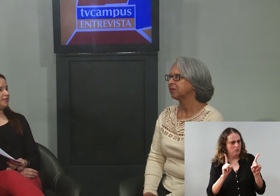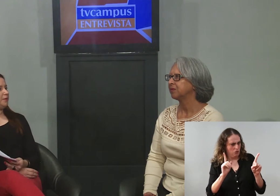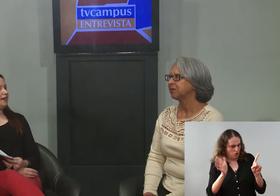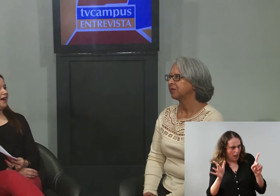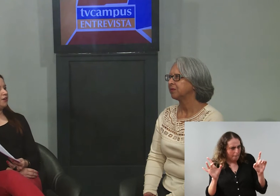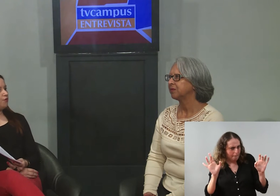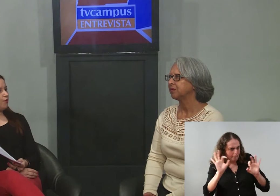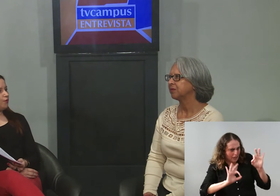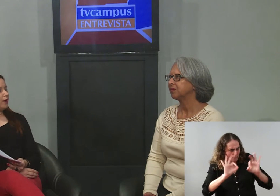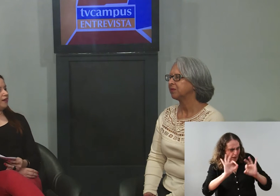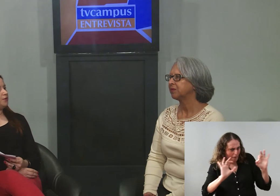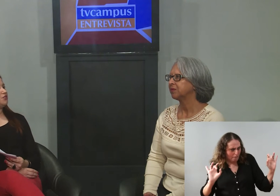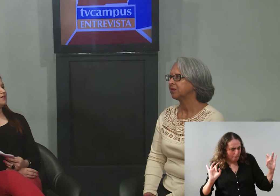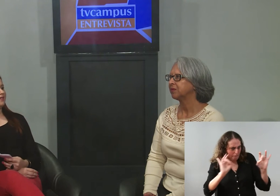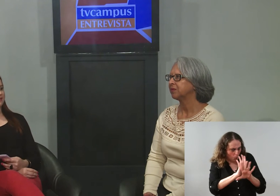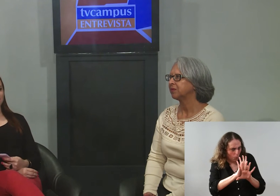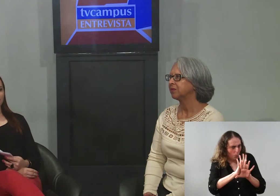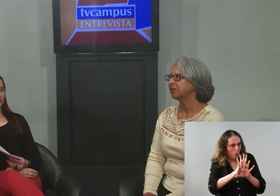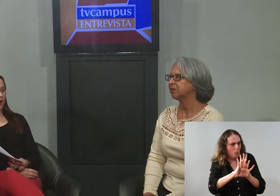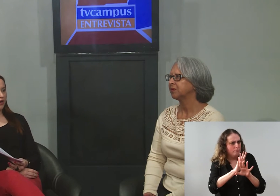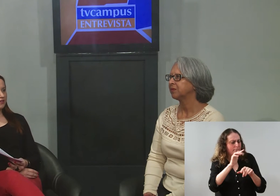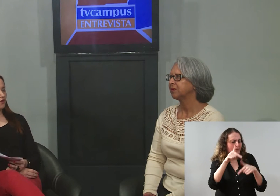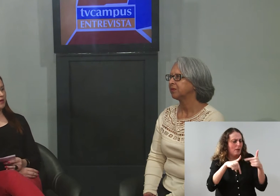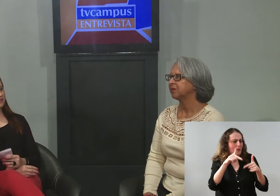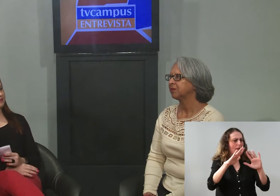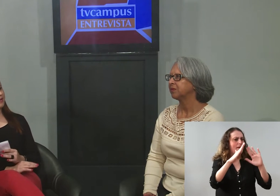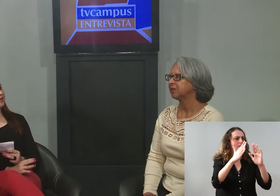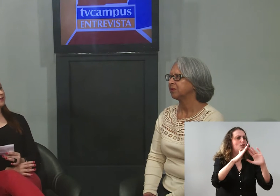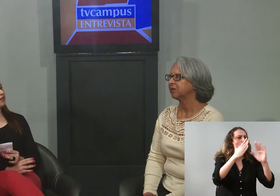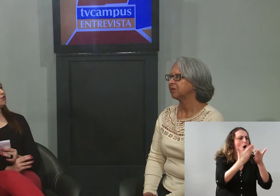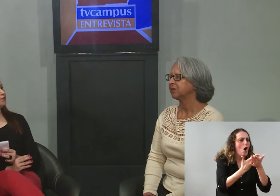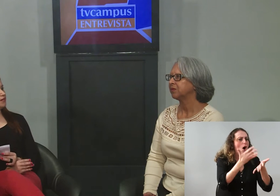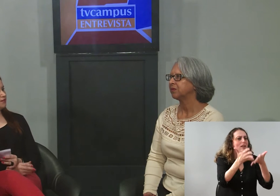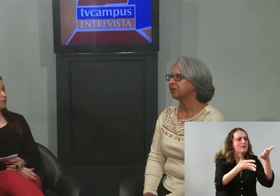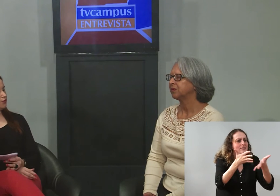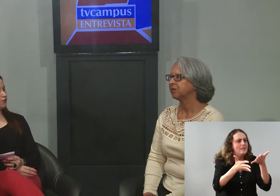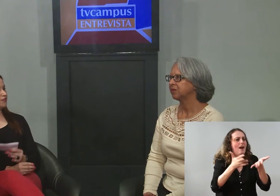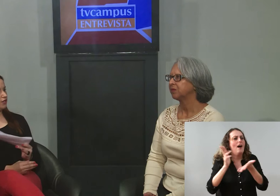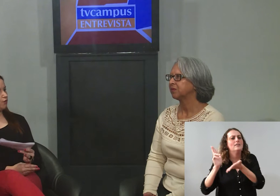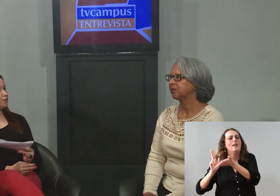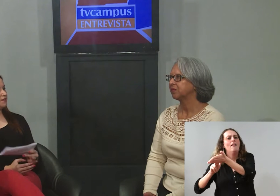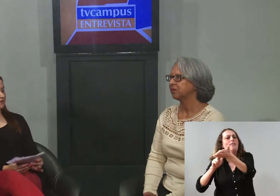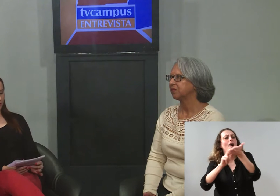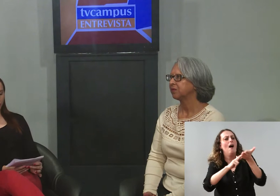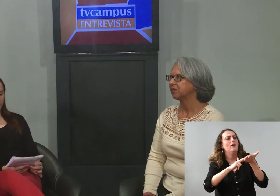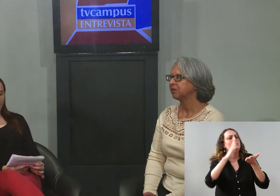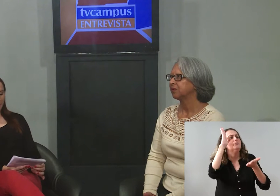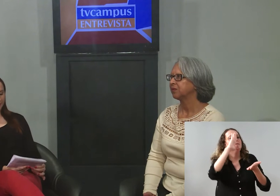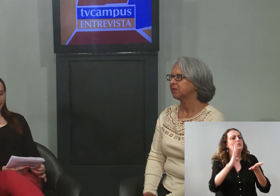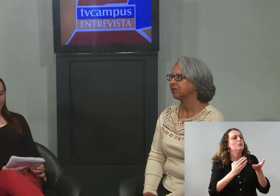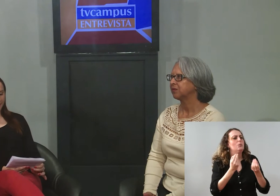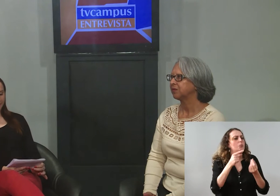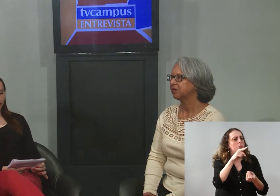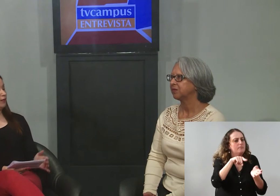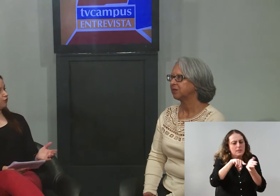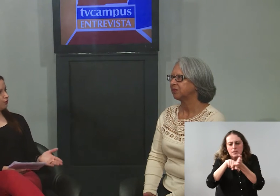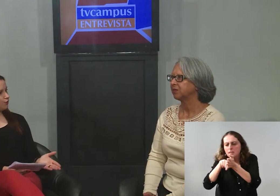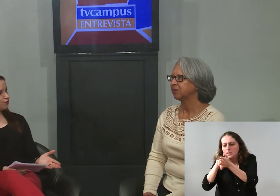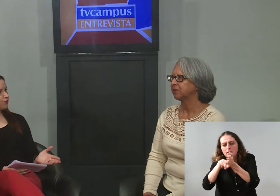trabalhar com a língua de sinais nas escolas? Como é que está essa realidade no Brasil hoje? Você como pesquisadora que trabalha no Mato Grosso